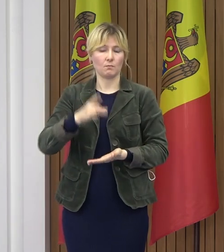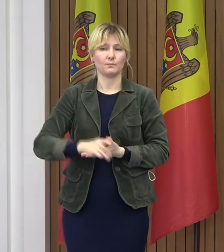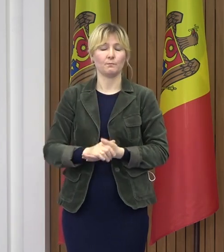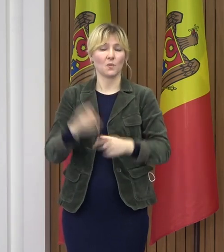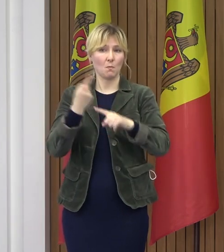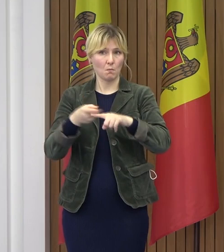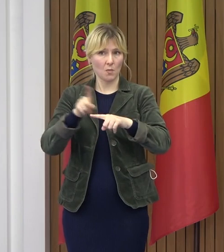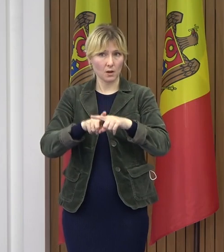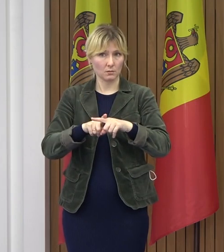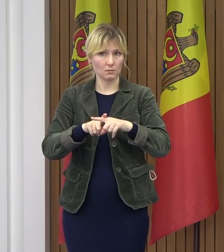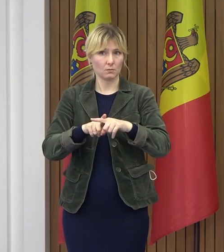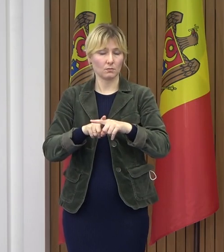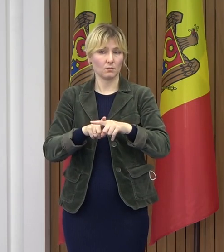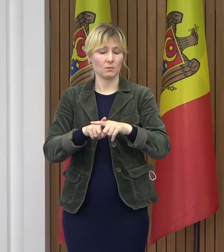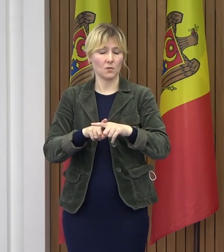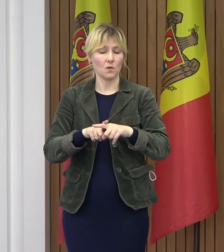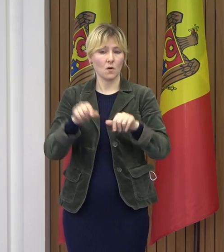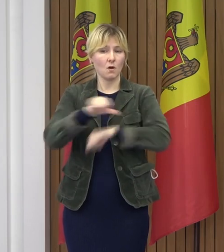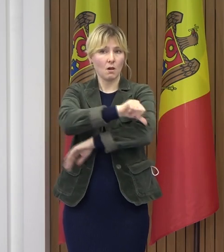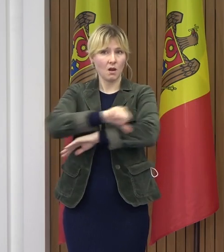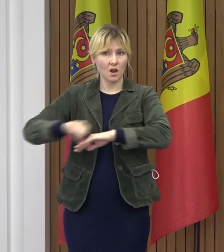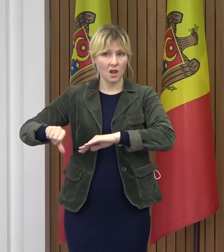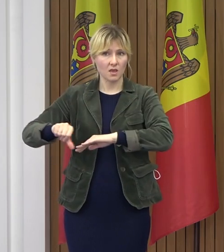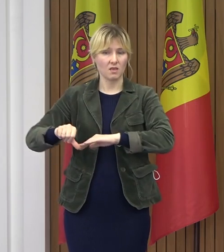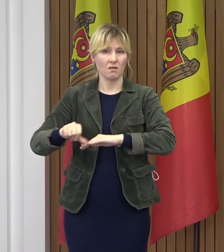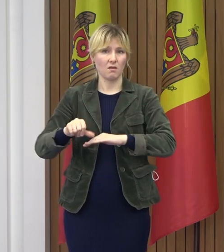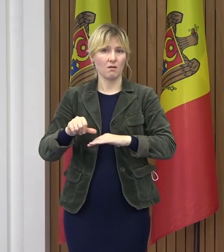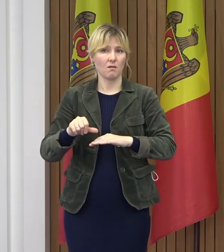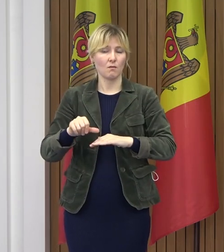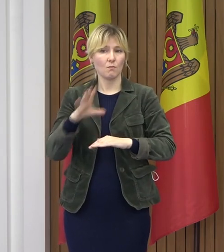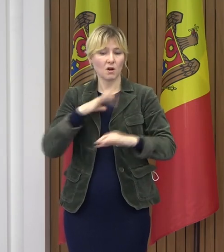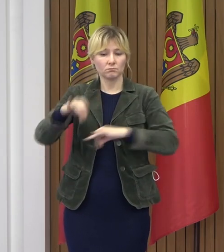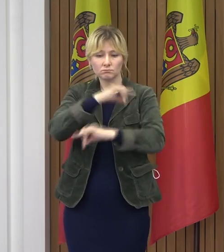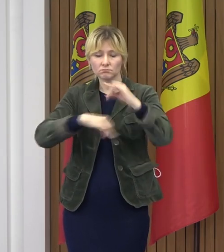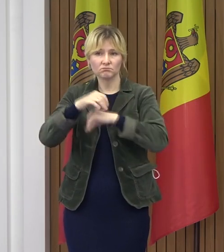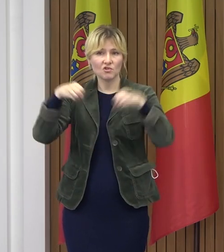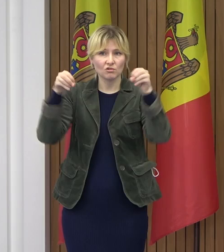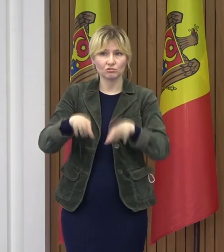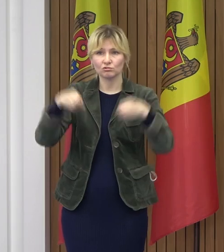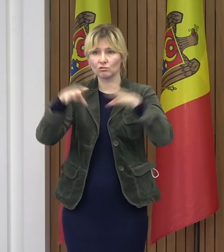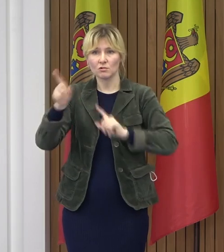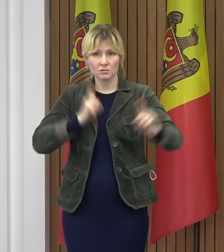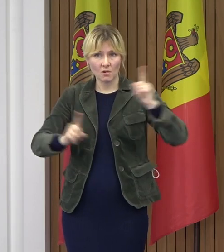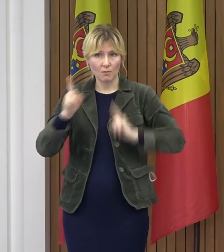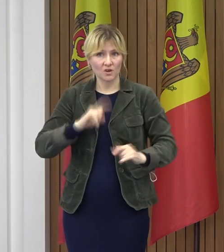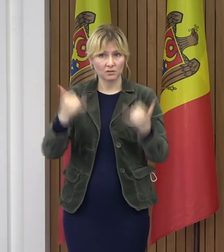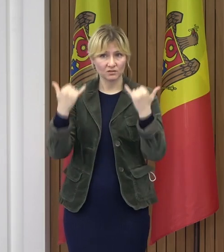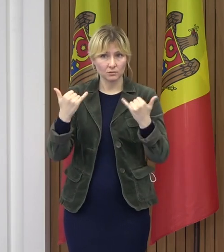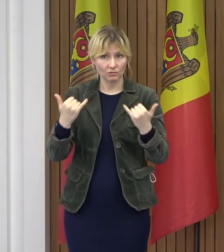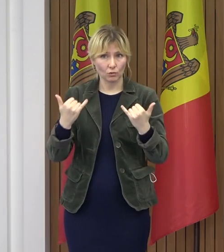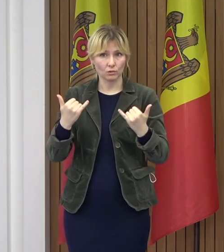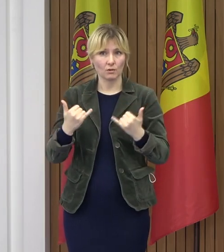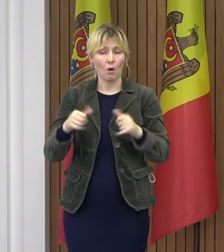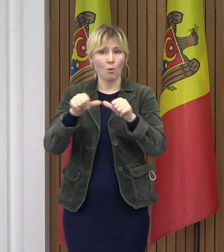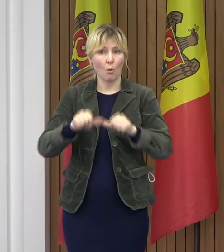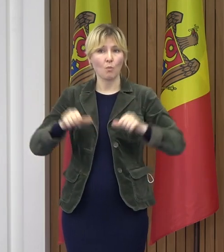Acestea au fost, în linii mari, deciziile adoptate în cadrul ședinței de astăzi a